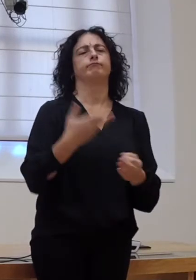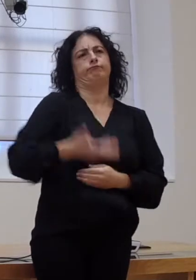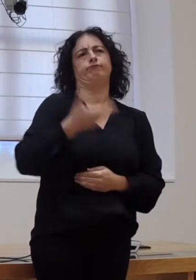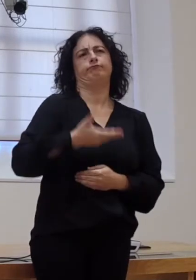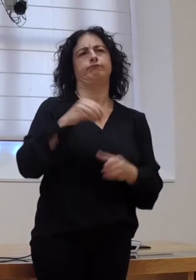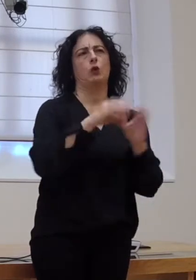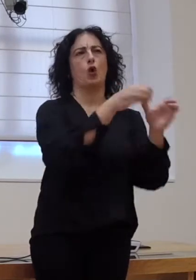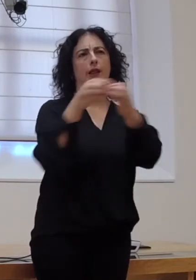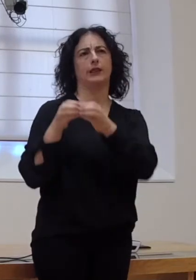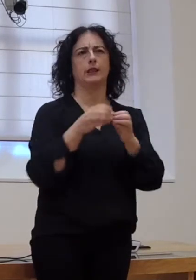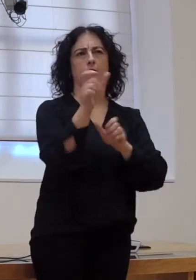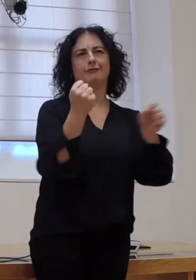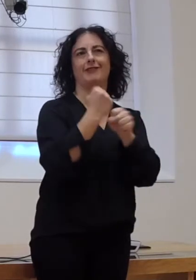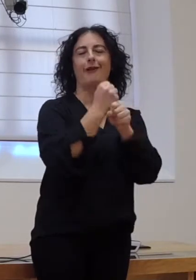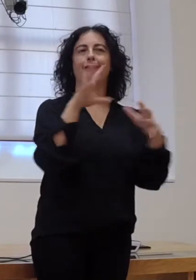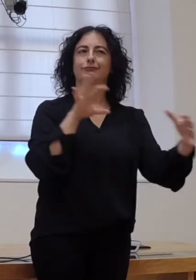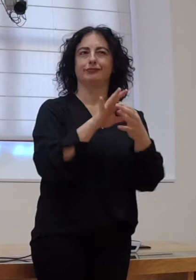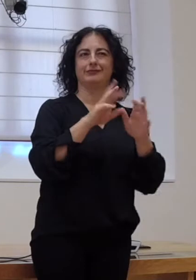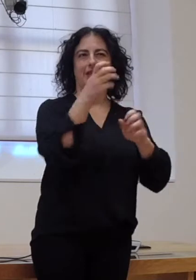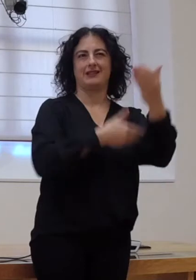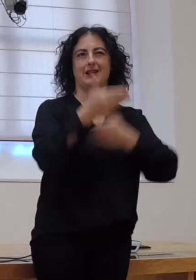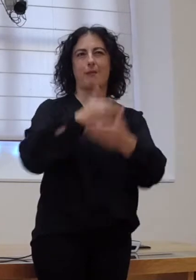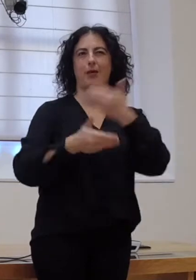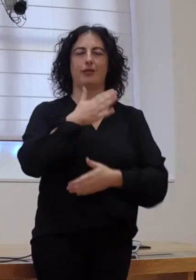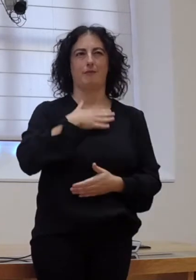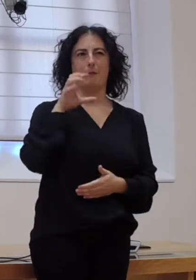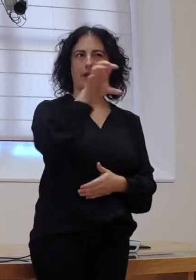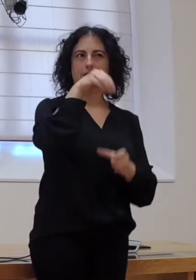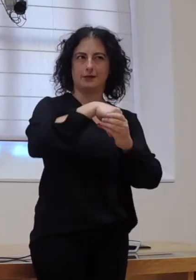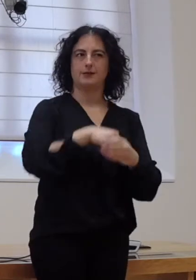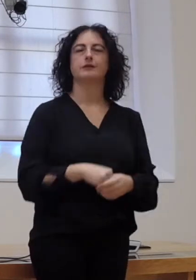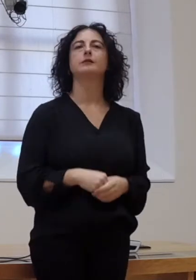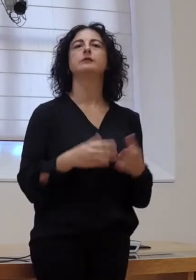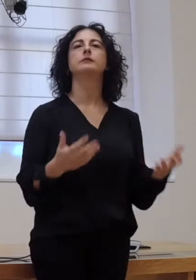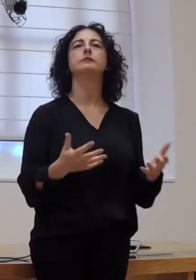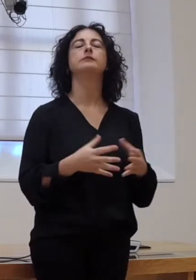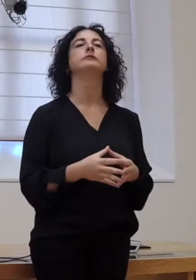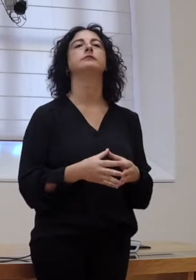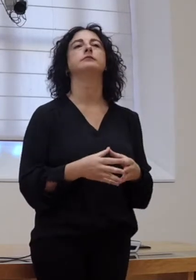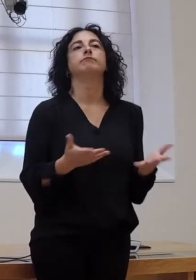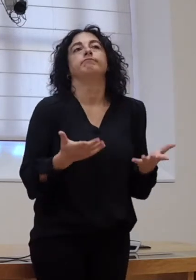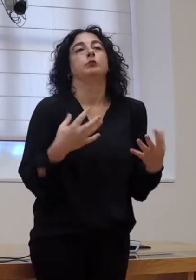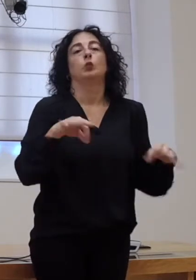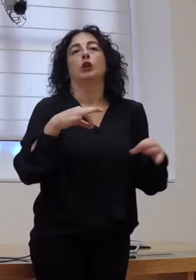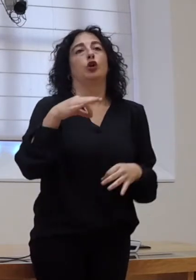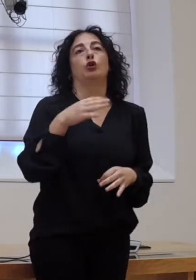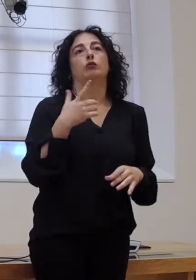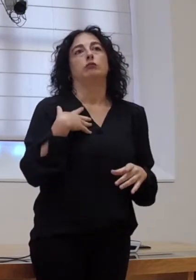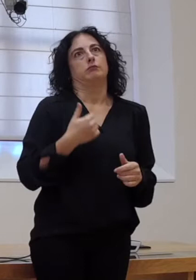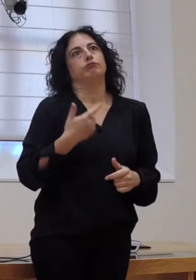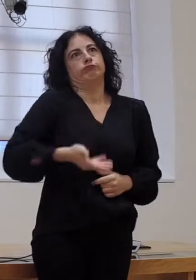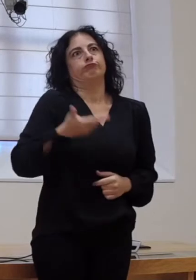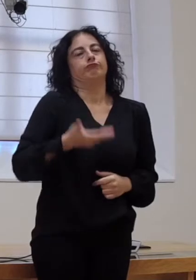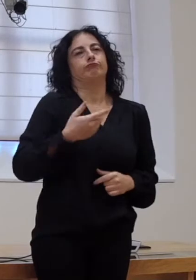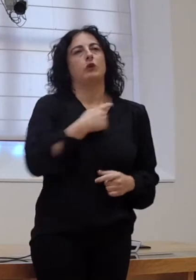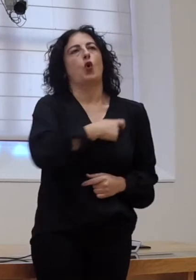colectivos que traballan no eido da discapacidade no noso país, e, pois, simplemente, pero nada menos que